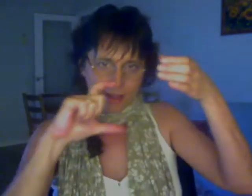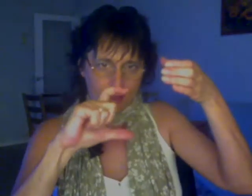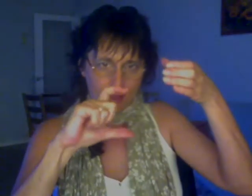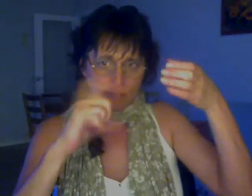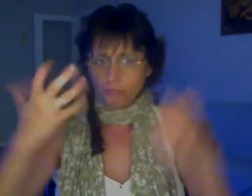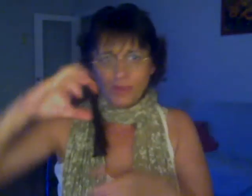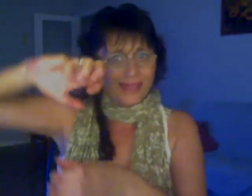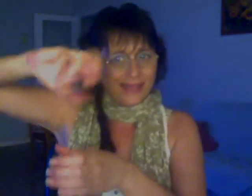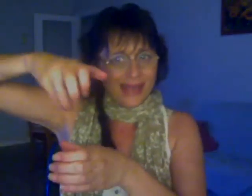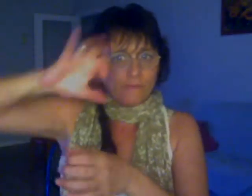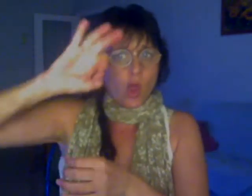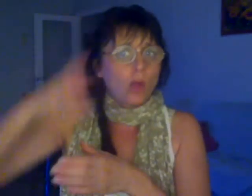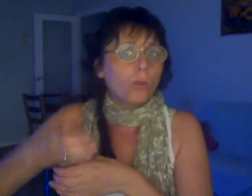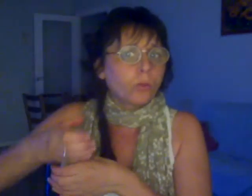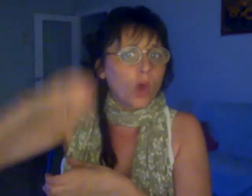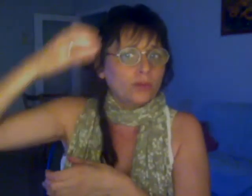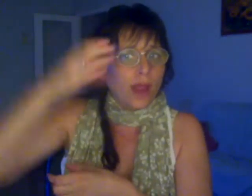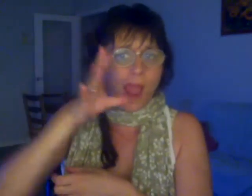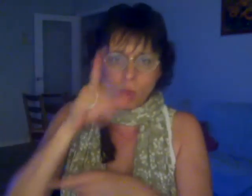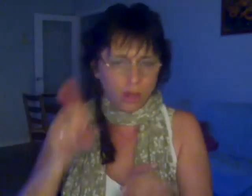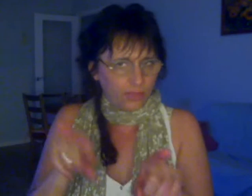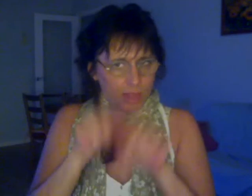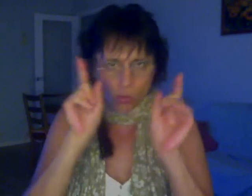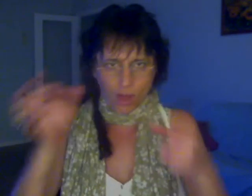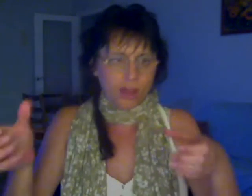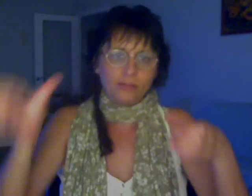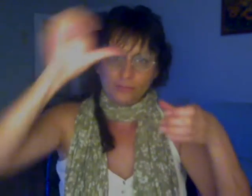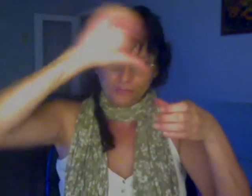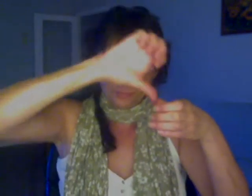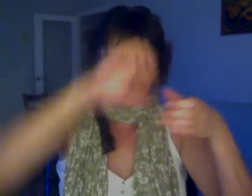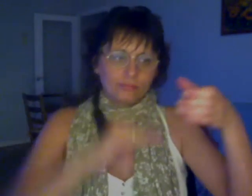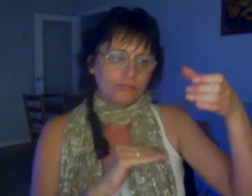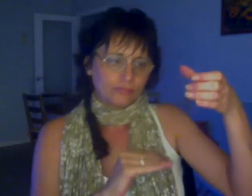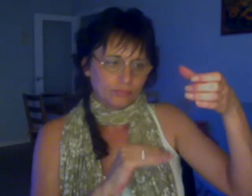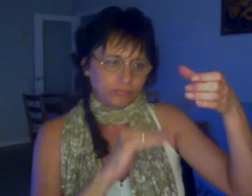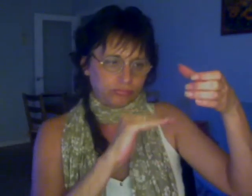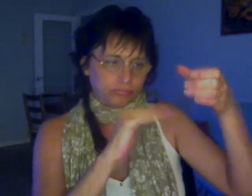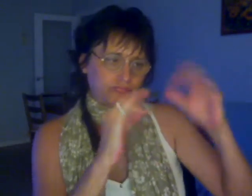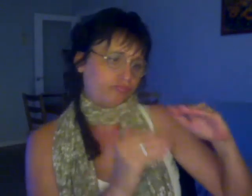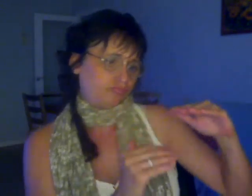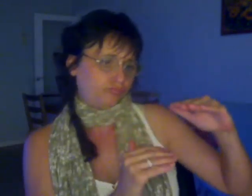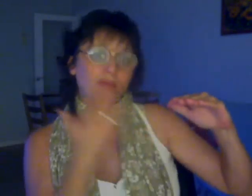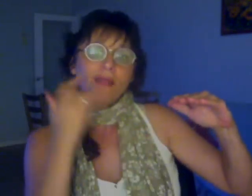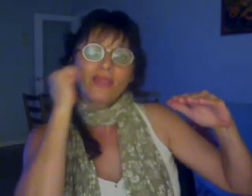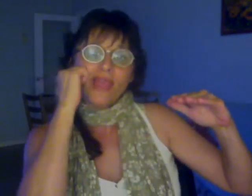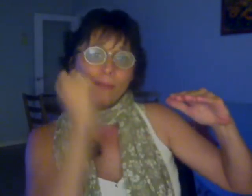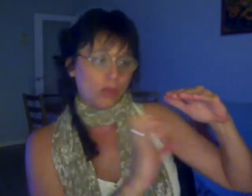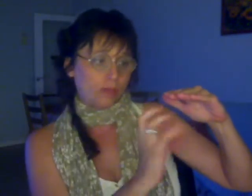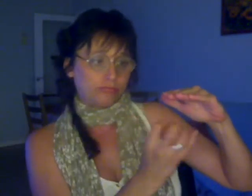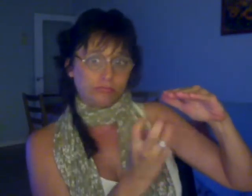Esta es la combinación ganadora de hoy Números 4 15 23 49 50 Números estrella 2